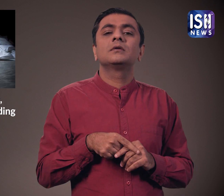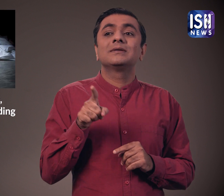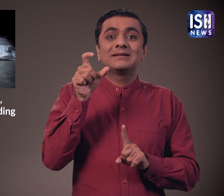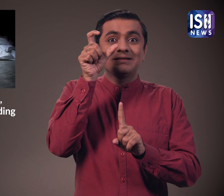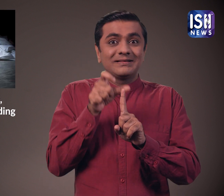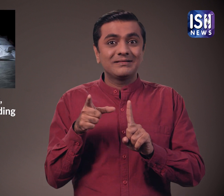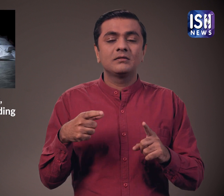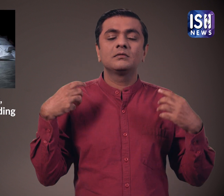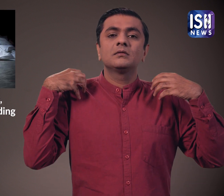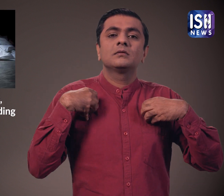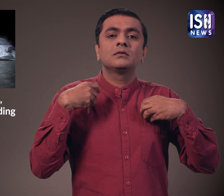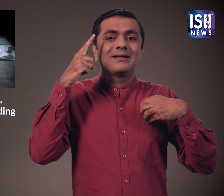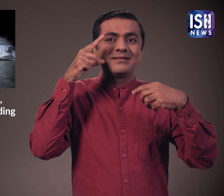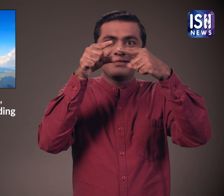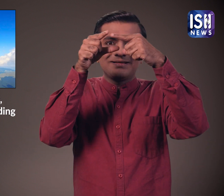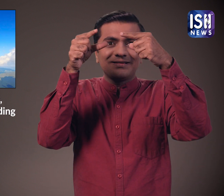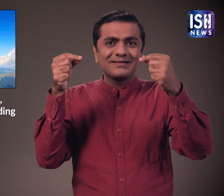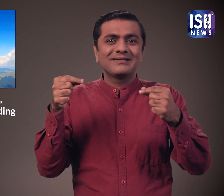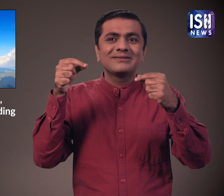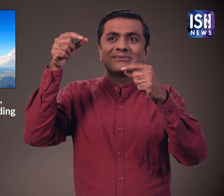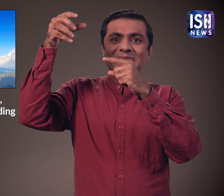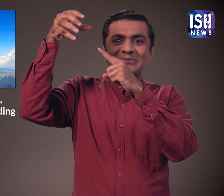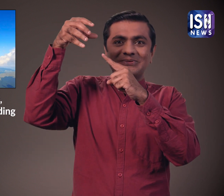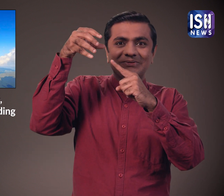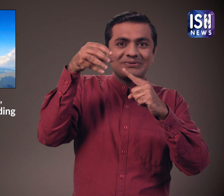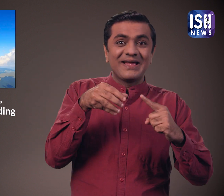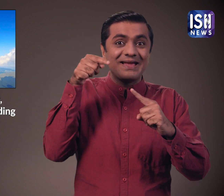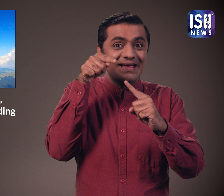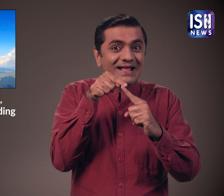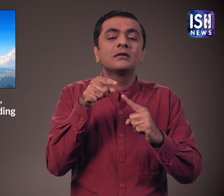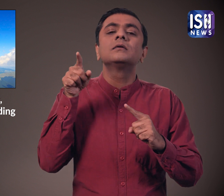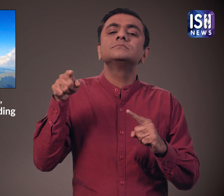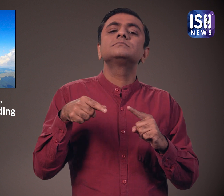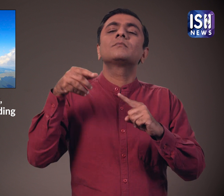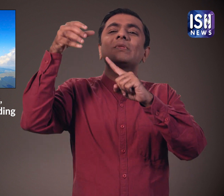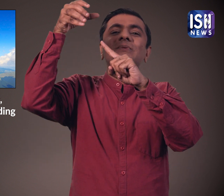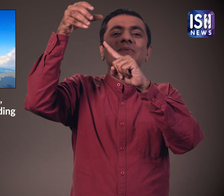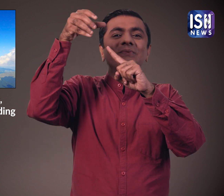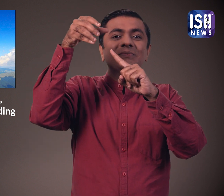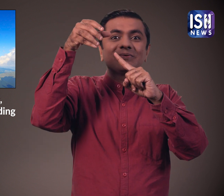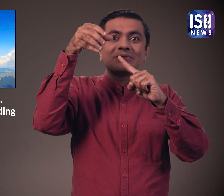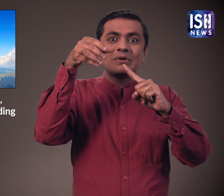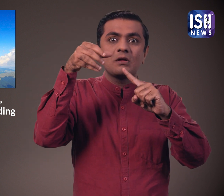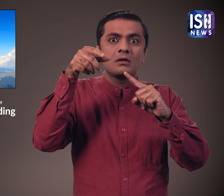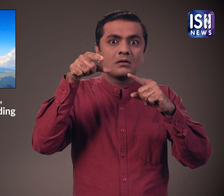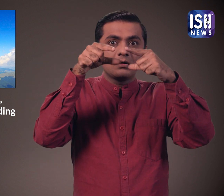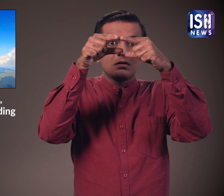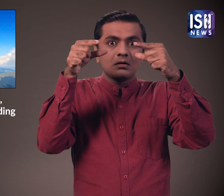जहां वो पैराग्लाइडिंग कर रहे थे कैसे उनका पैराग्लाइडर संतुलन बनाए रखने में नाकाम रहा